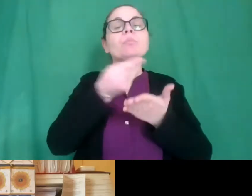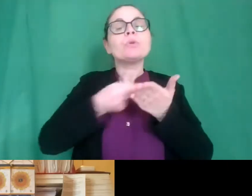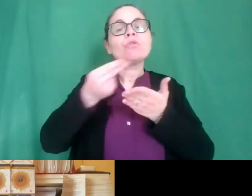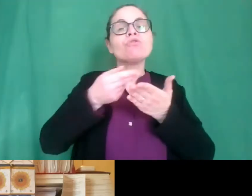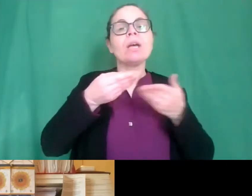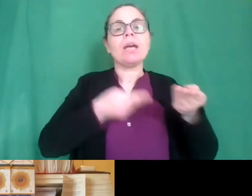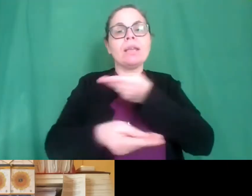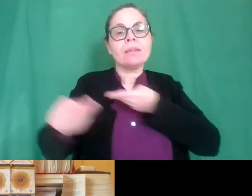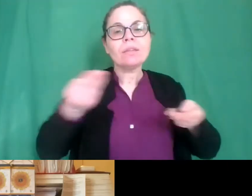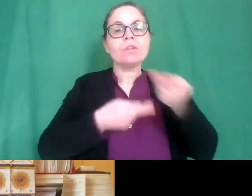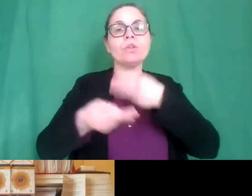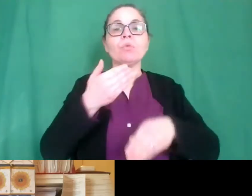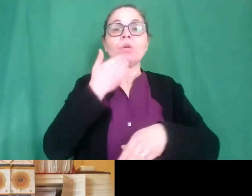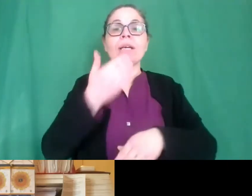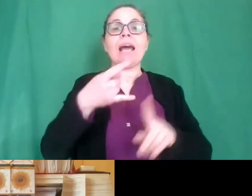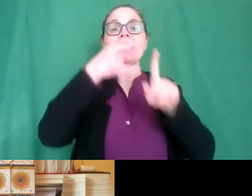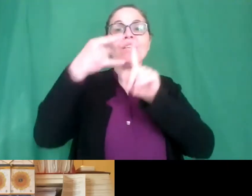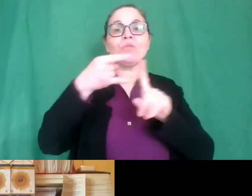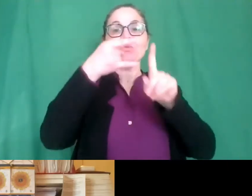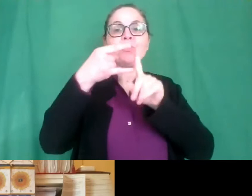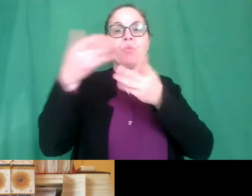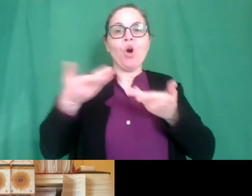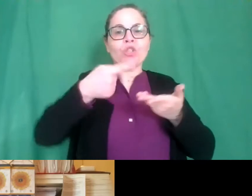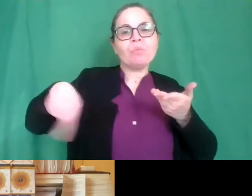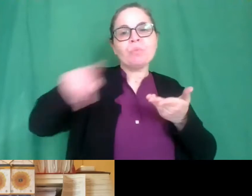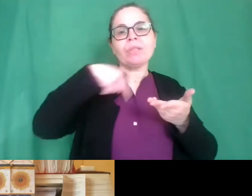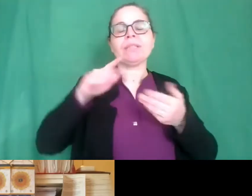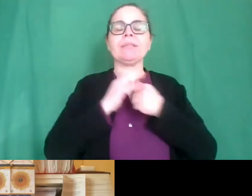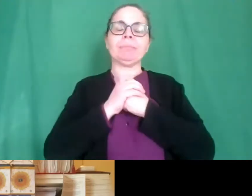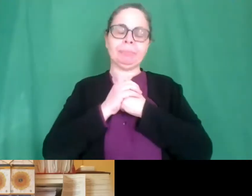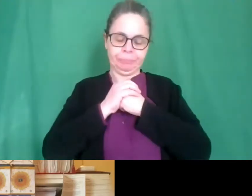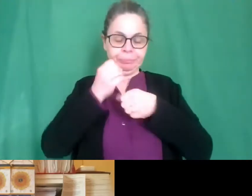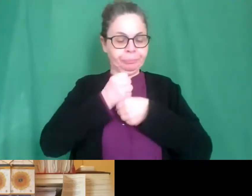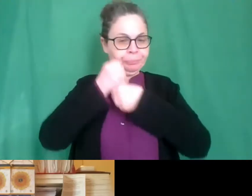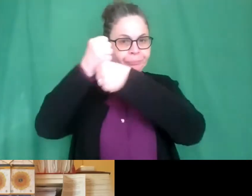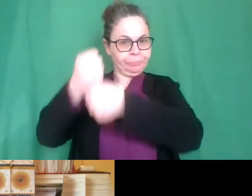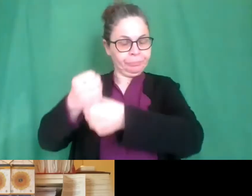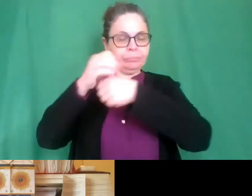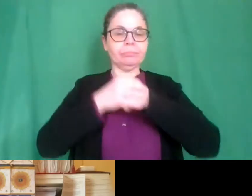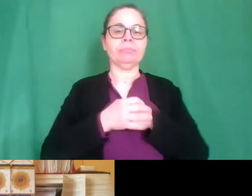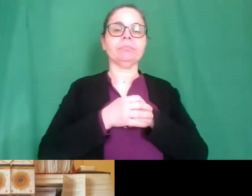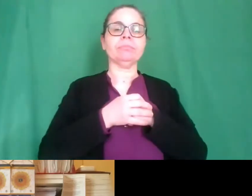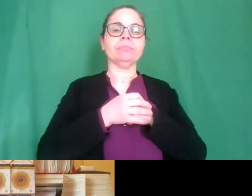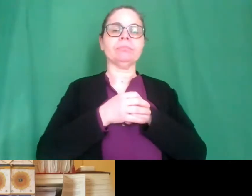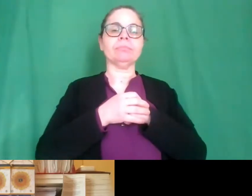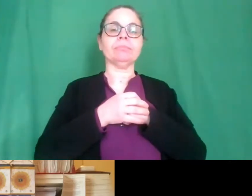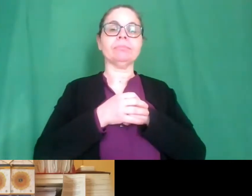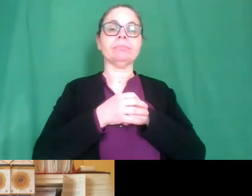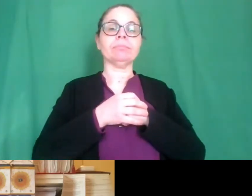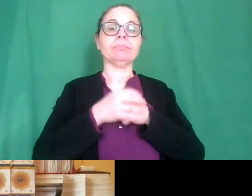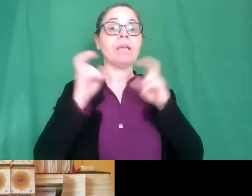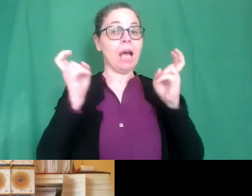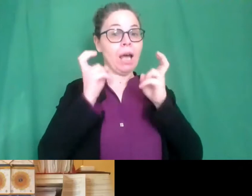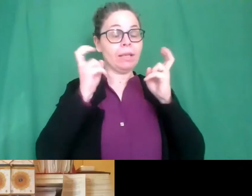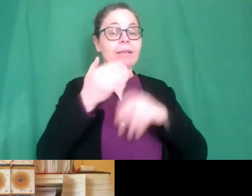sala zoom a te la parola grazie Arianna grazie davvero di cuore io porto il saluto dell